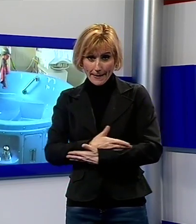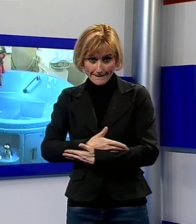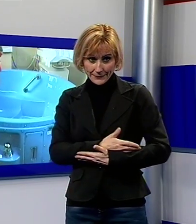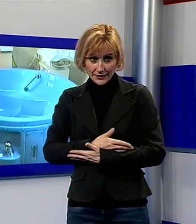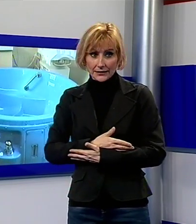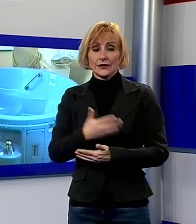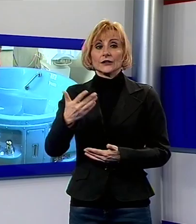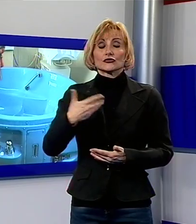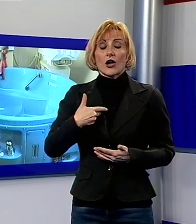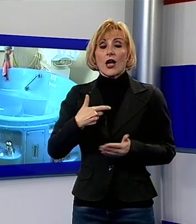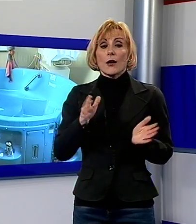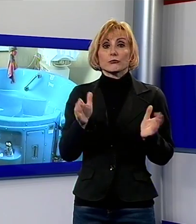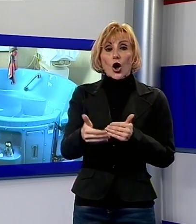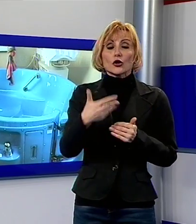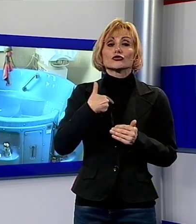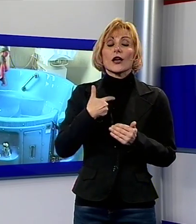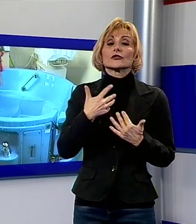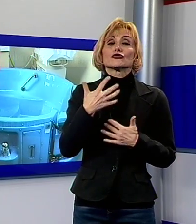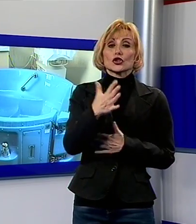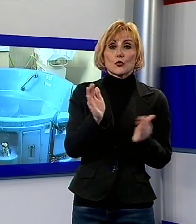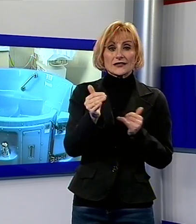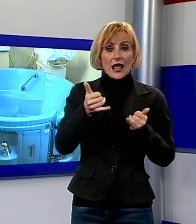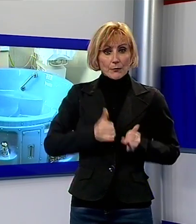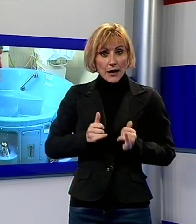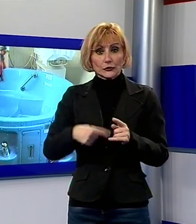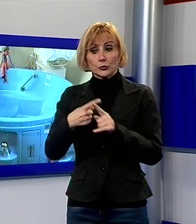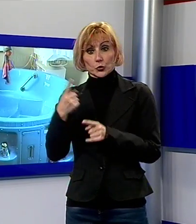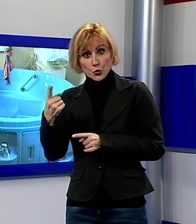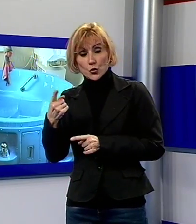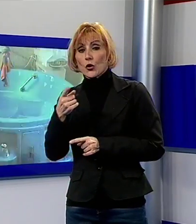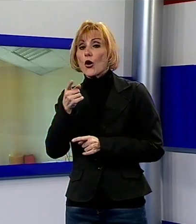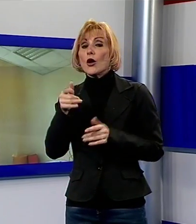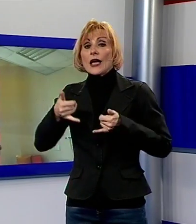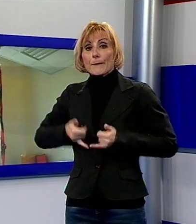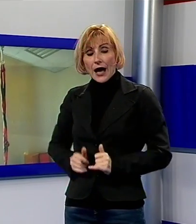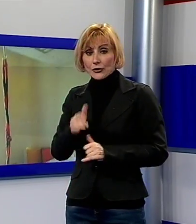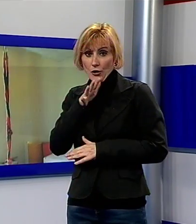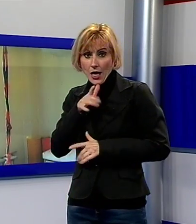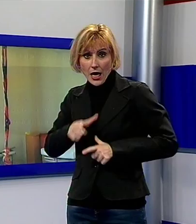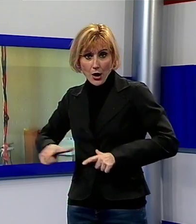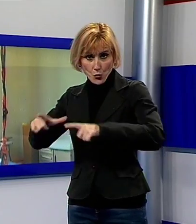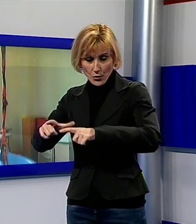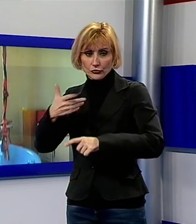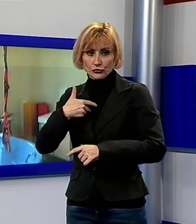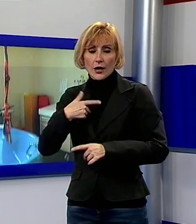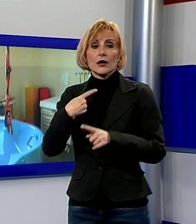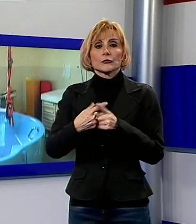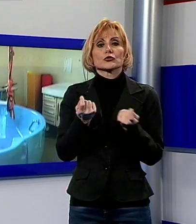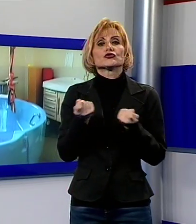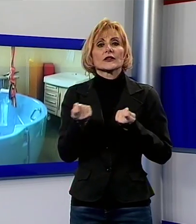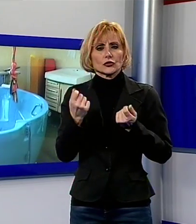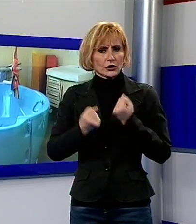5 sale parto di cui una per il travaglio in acqua. Il punto nascita offre diverse modalità di gestione del dolore ed è